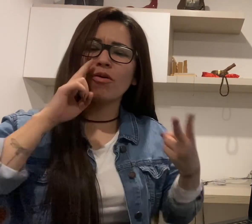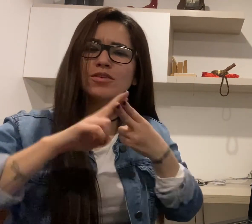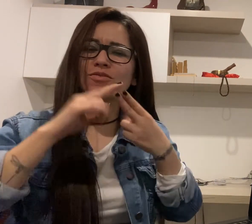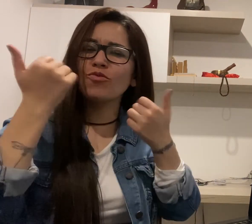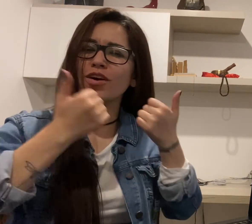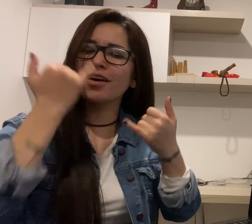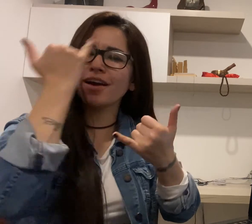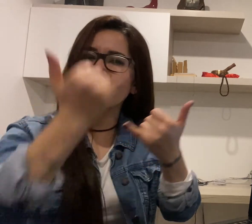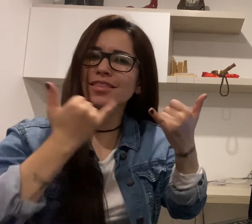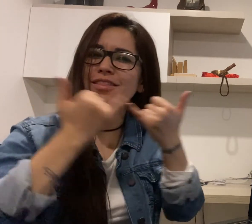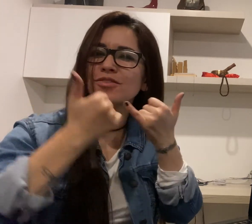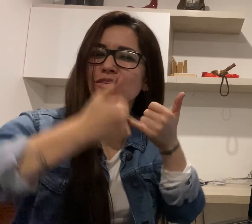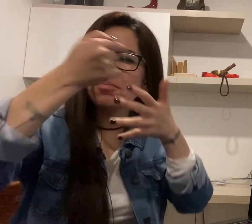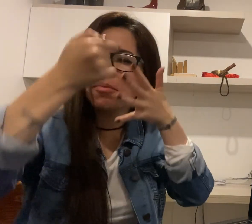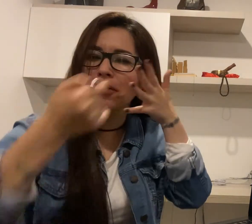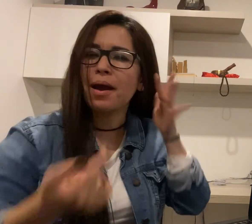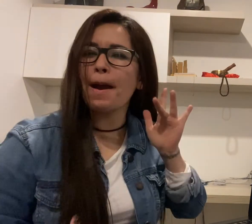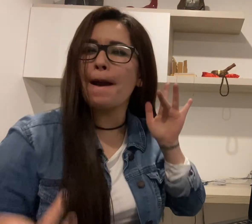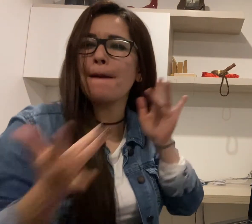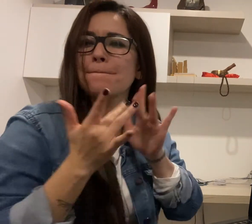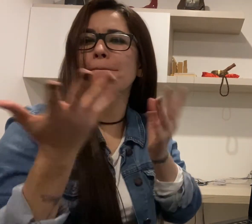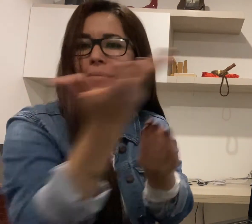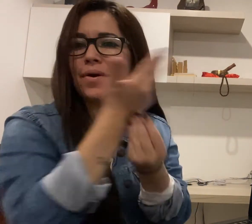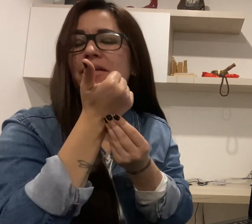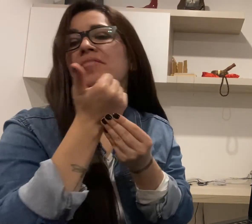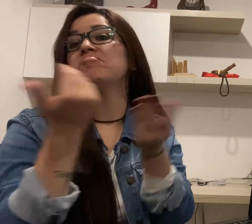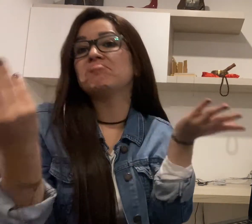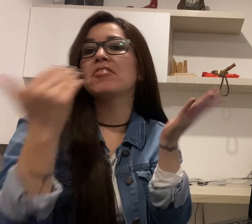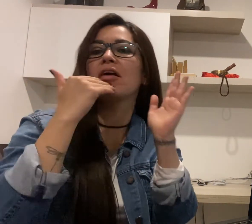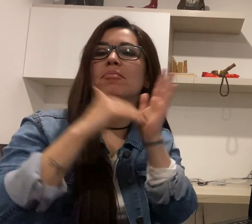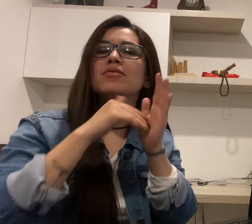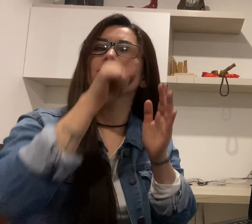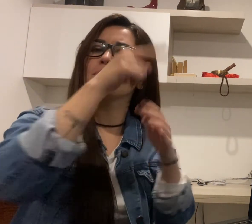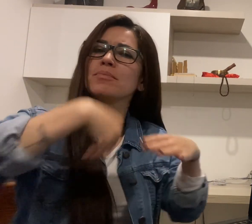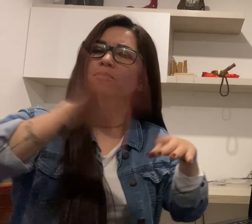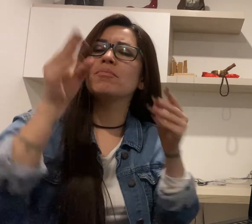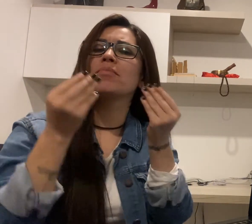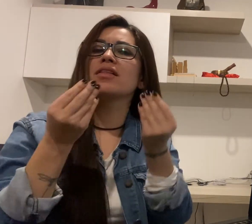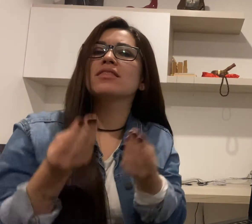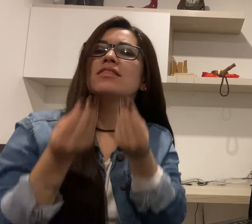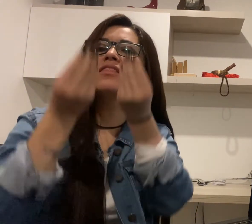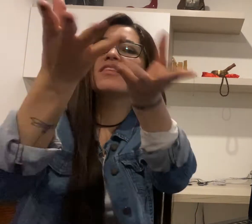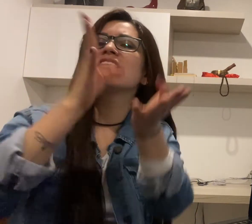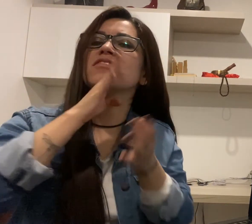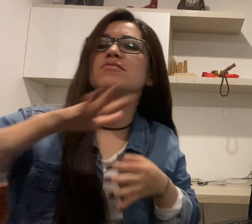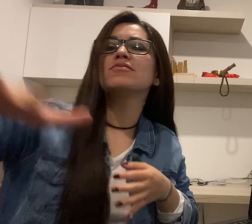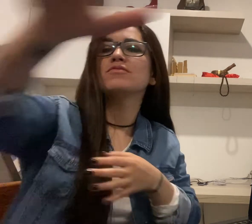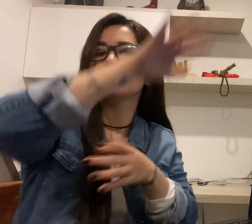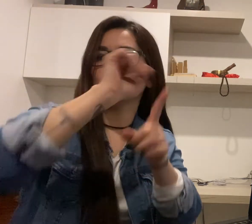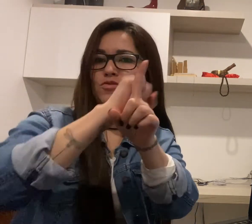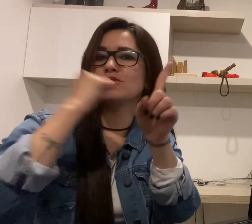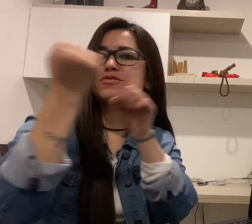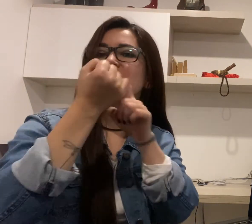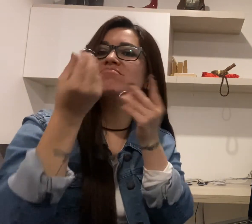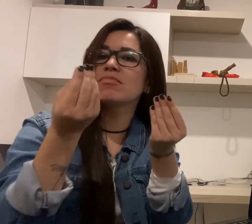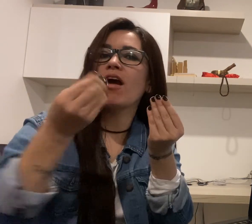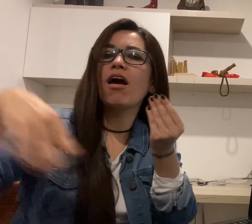artistas plásticos, pues nos permite ir identificando esos intereses, esos gustos